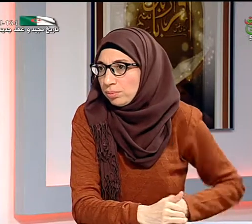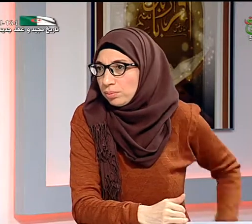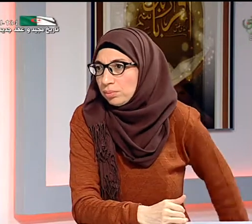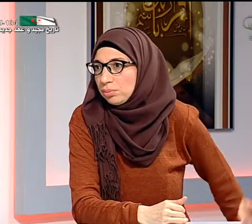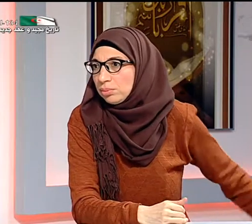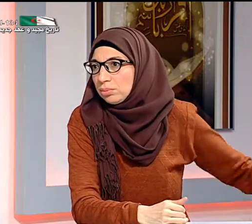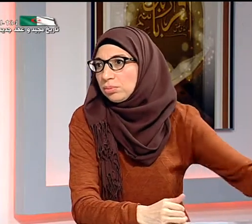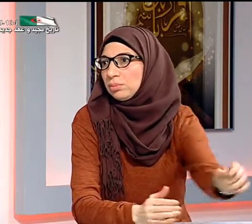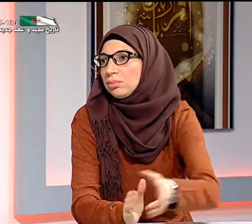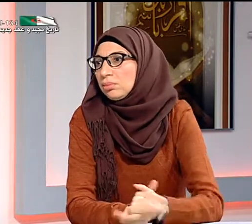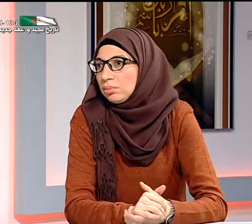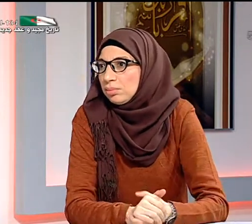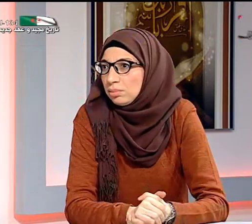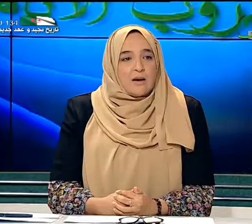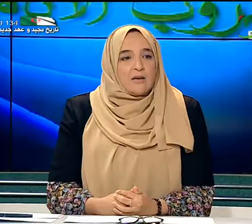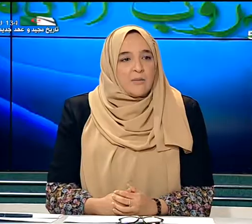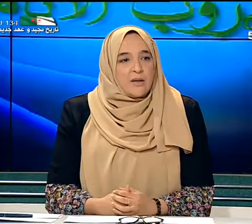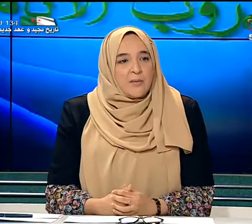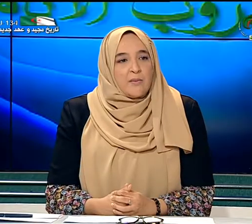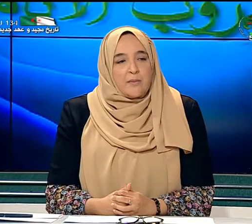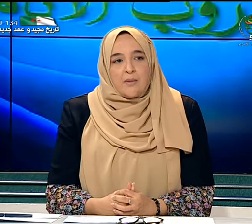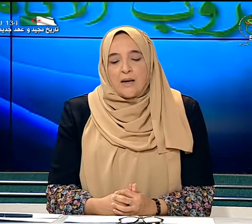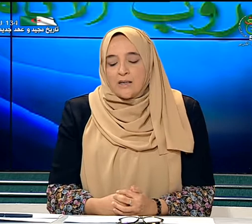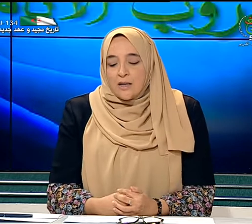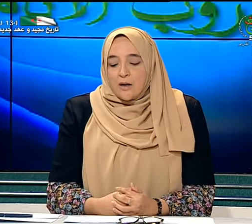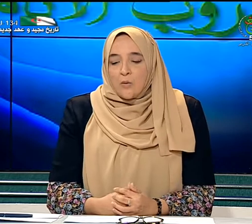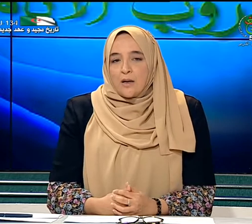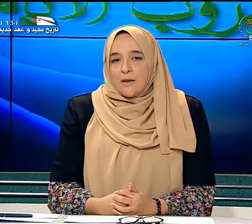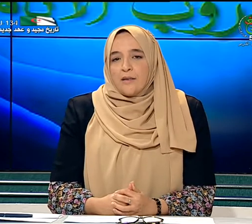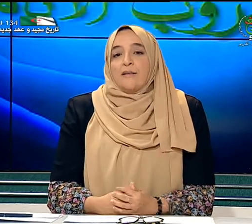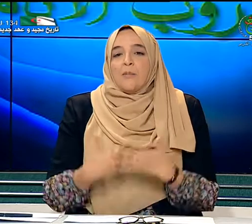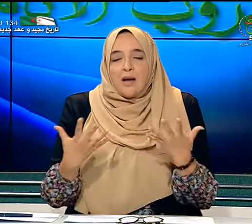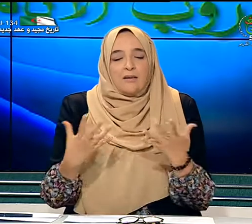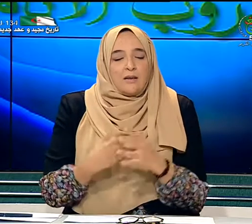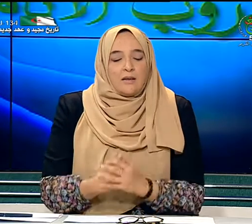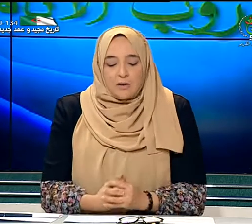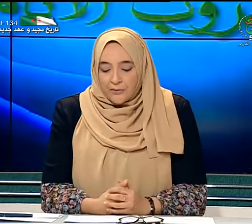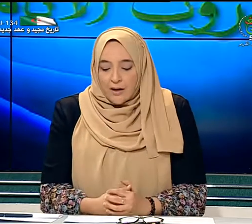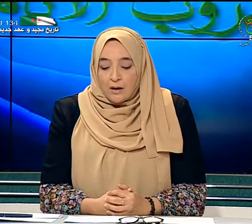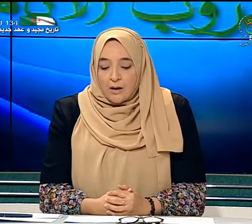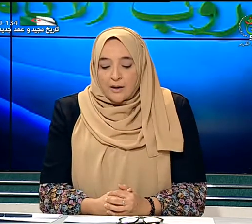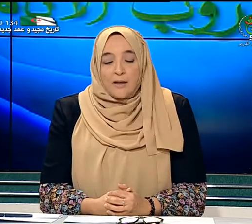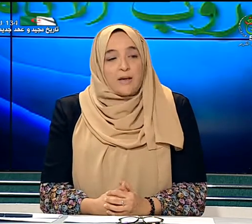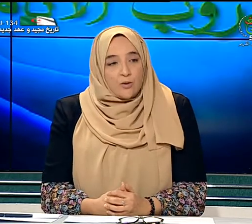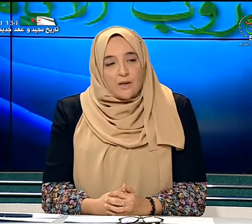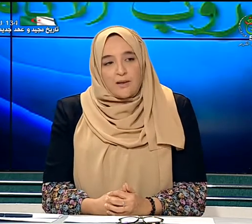والالتحاق بالمراكز ودعم هذه الفئة كي يلتحقوا كذلك